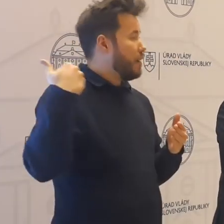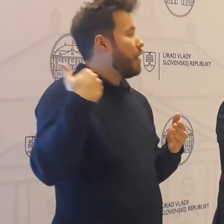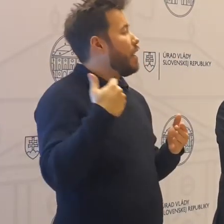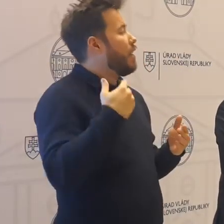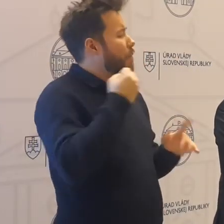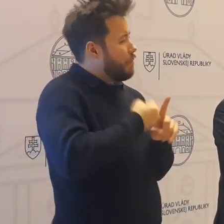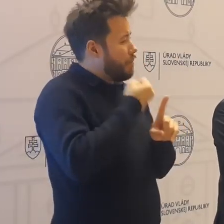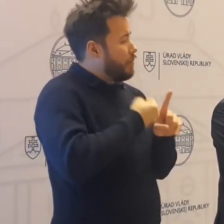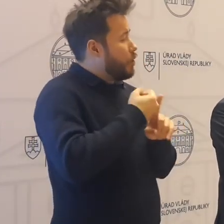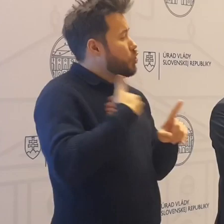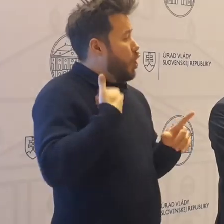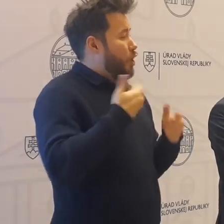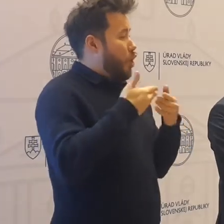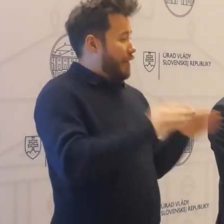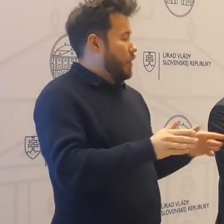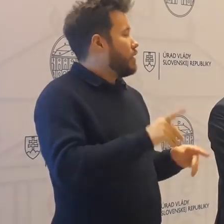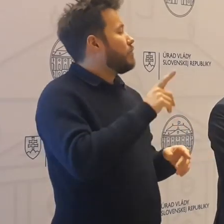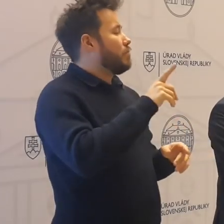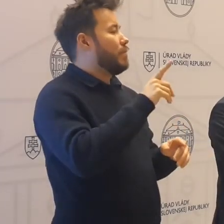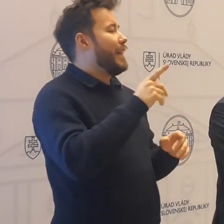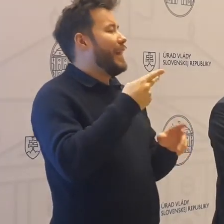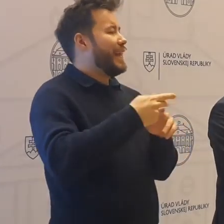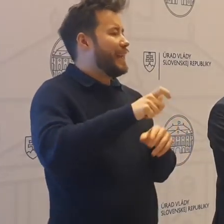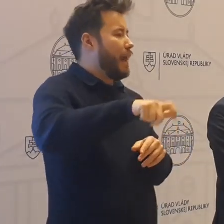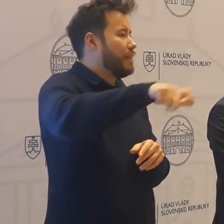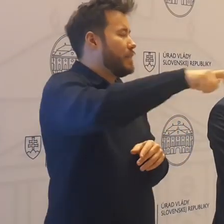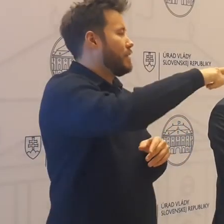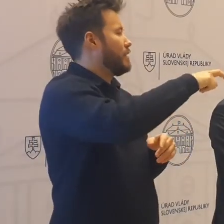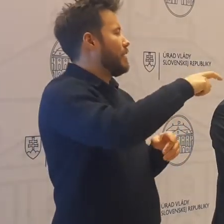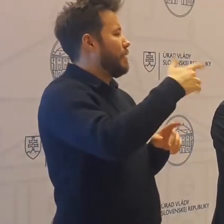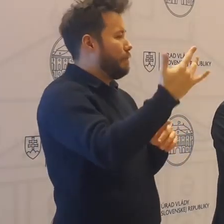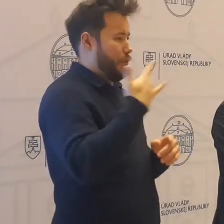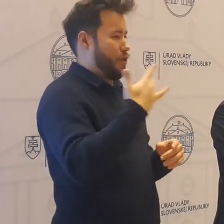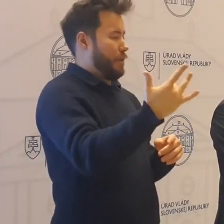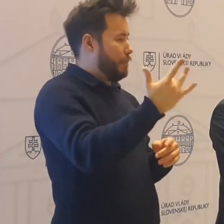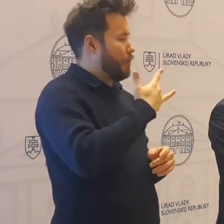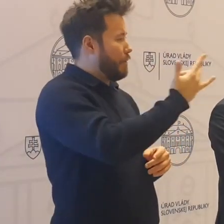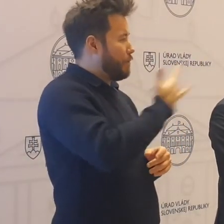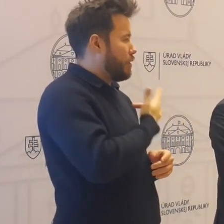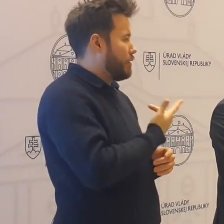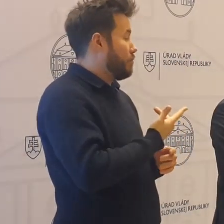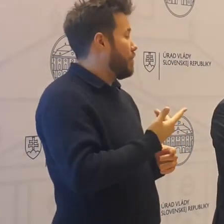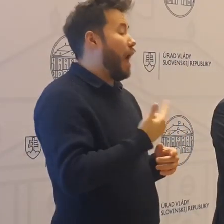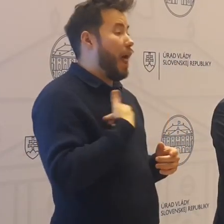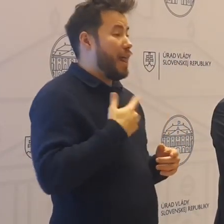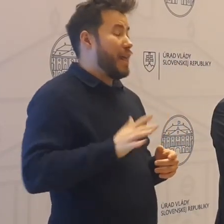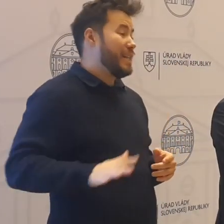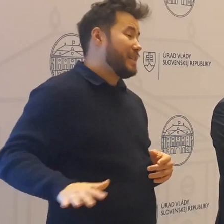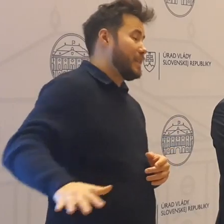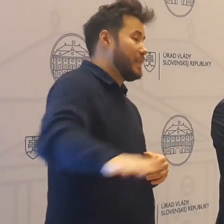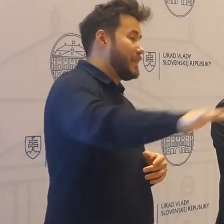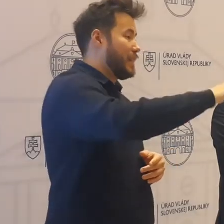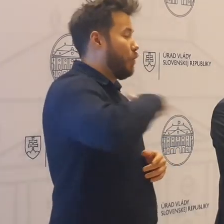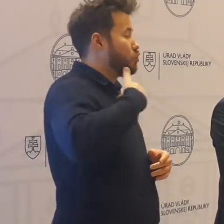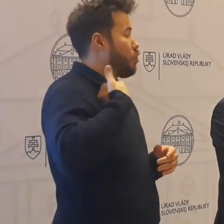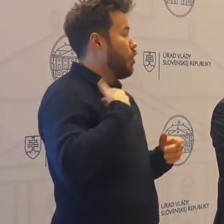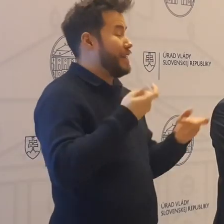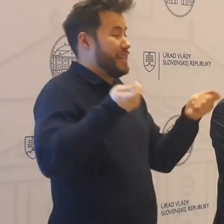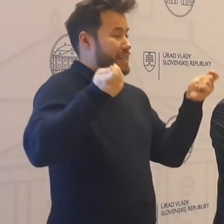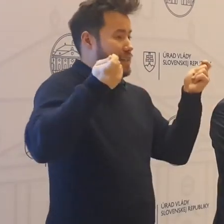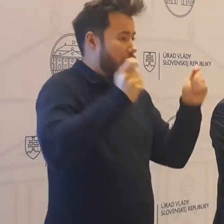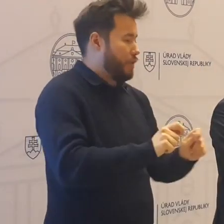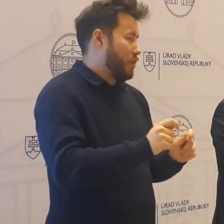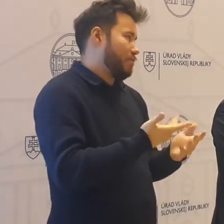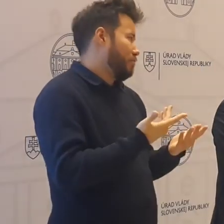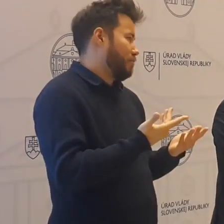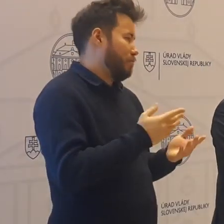alebo hlavných hygieník a regionálnych hygieníci. Nemôžem sa stotožniť s tým, že celoplošne zatvárame školy, lebo na to naozaj nie